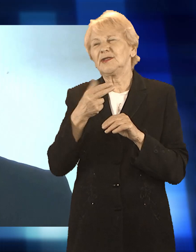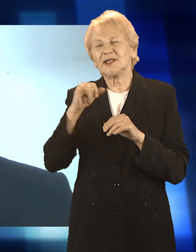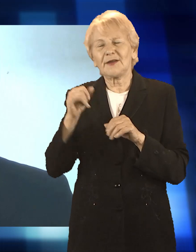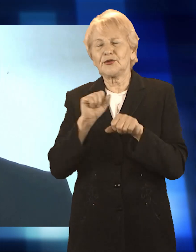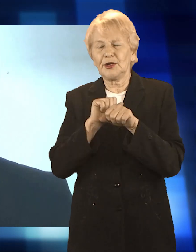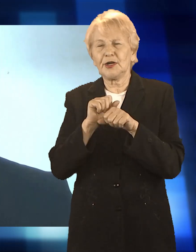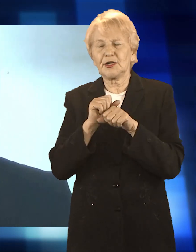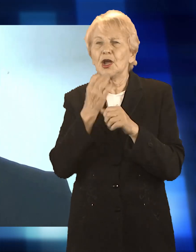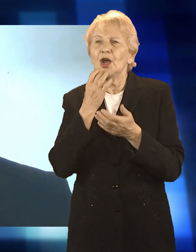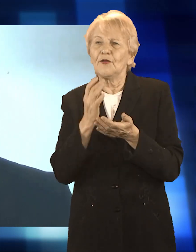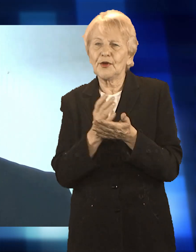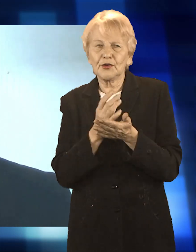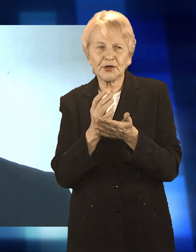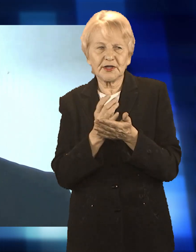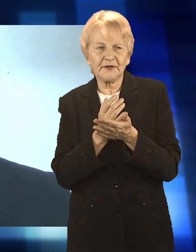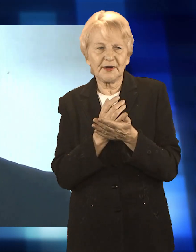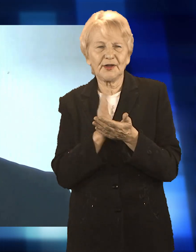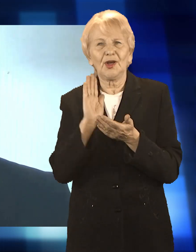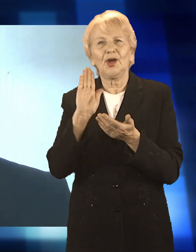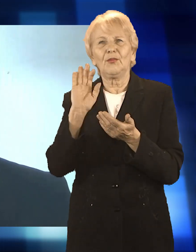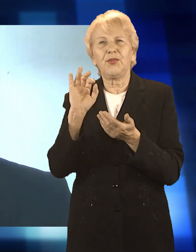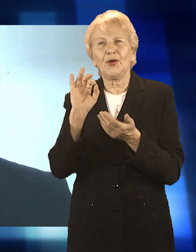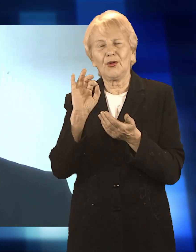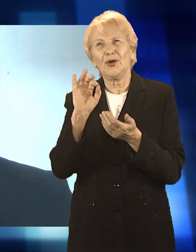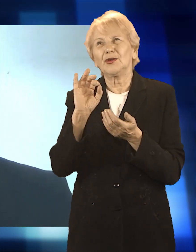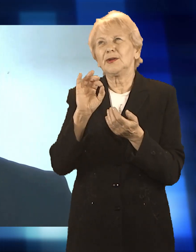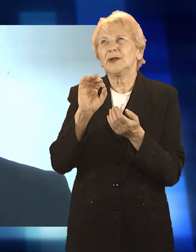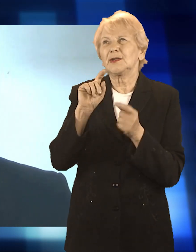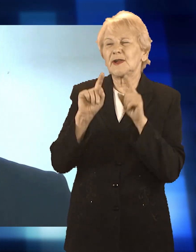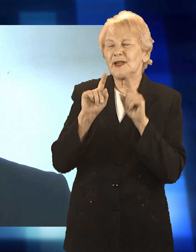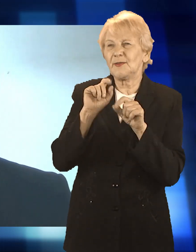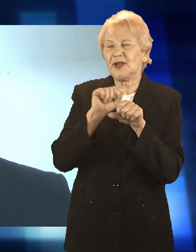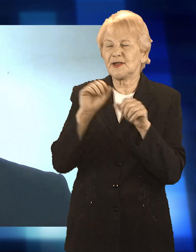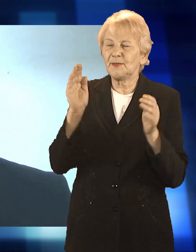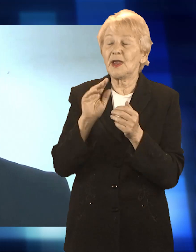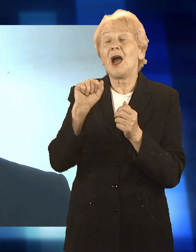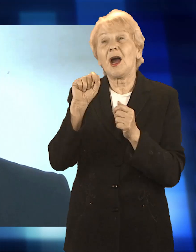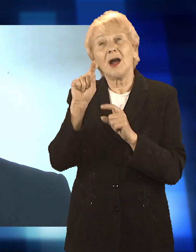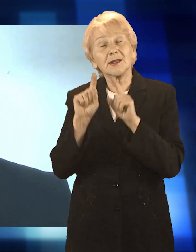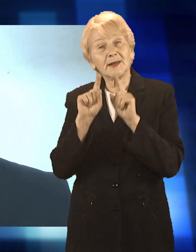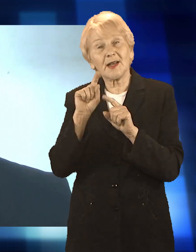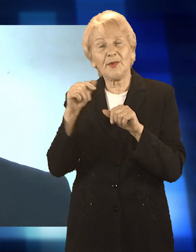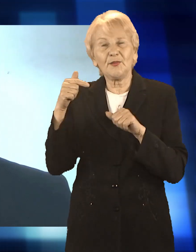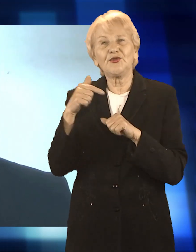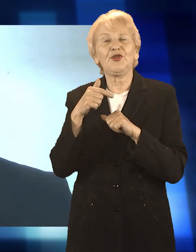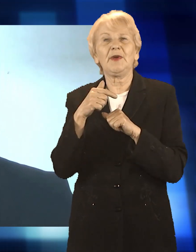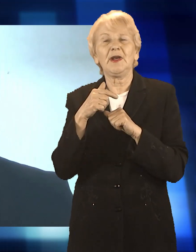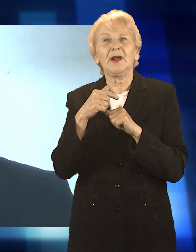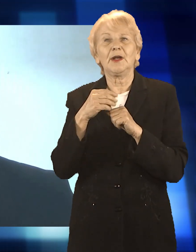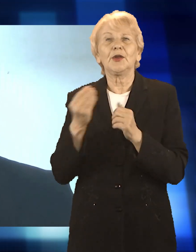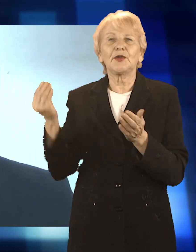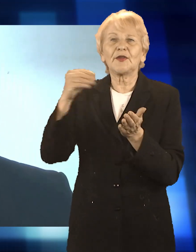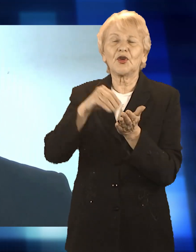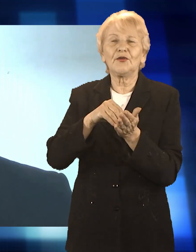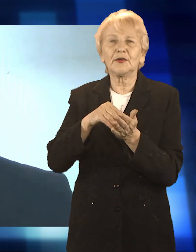wykorzystywana. Zdarzają się nam pojedyncze przypadki, że musieliśmy kursy dublować, gdzie zgodnie z tym kierowca nie może